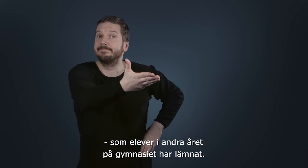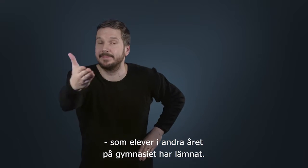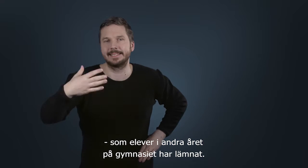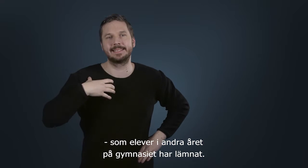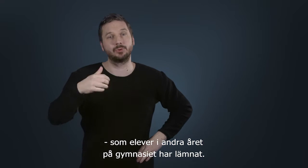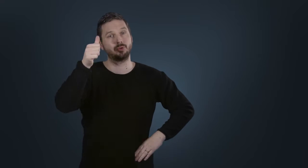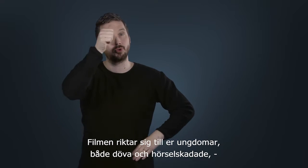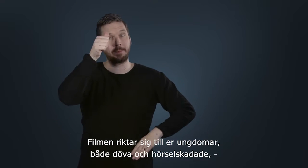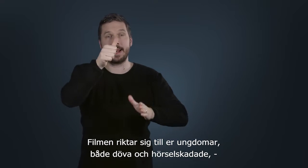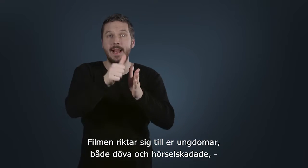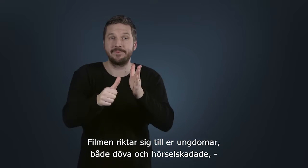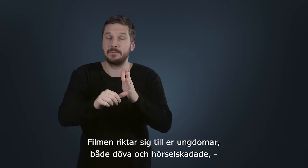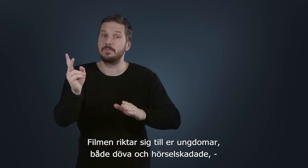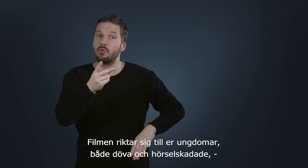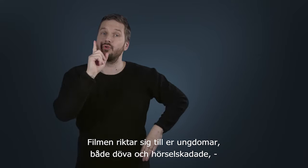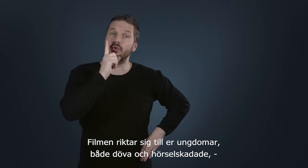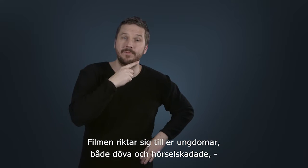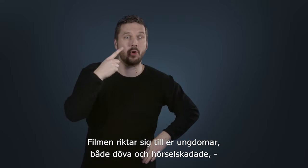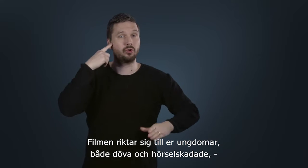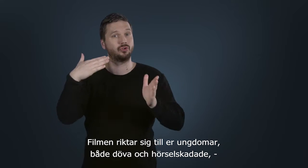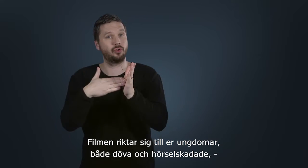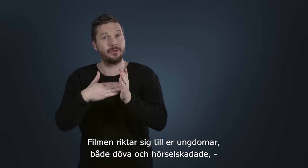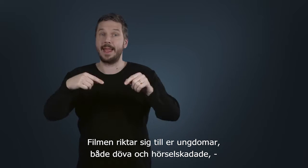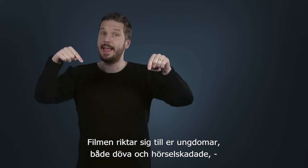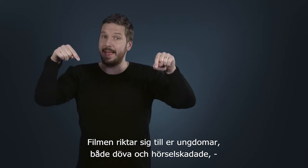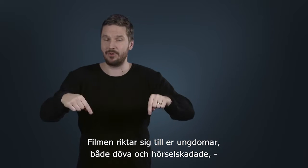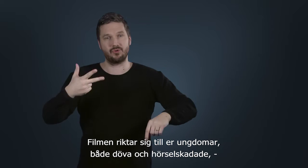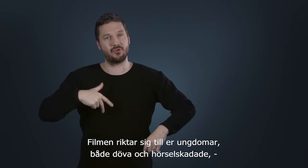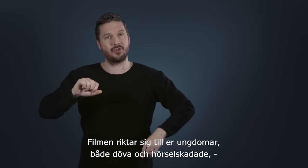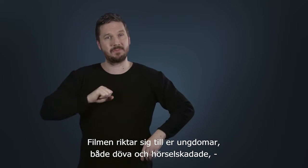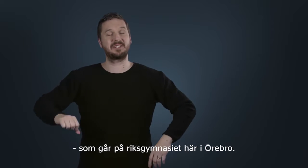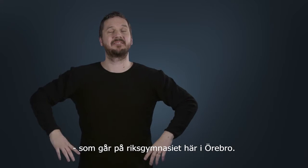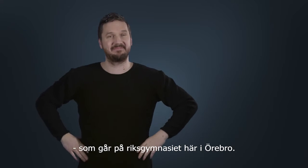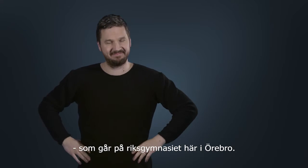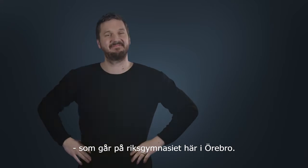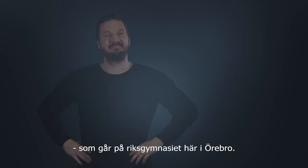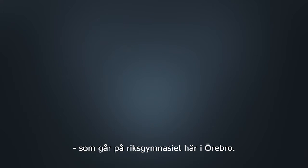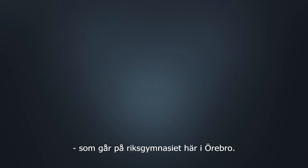Filmen riktar sig till er ungdomar, både döva och hörselskadade, som går på Riksgymnasiet här i Örebro.